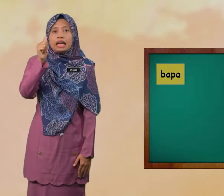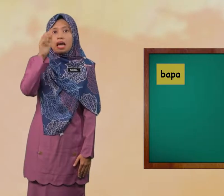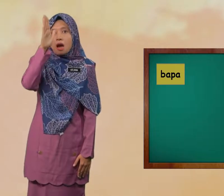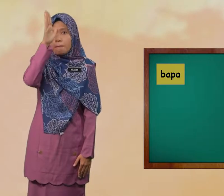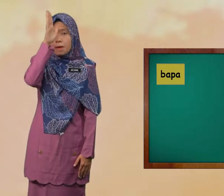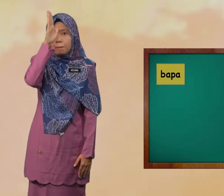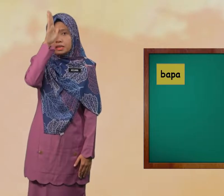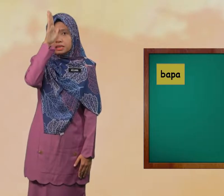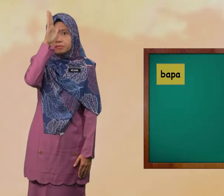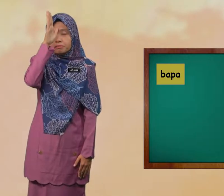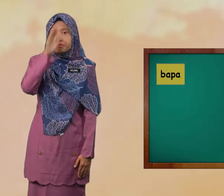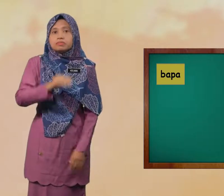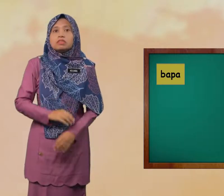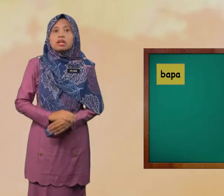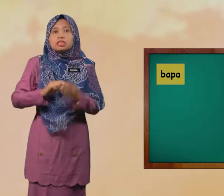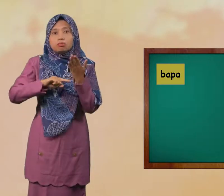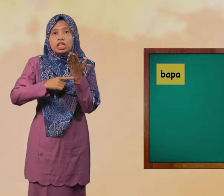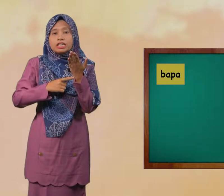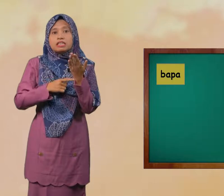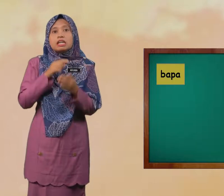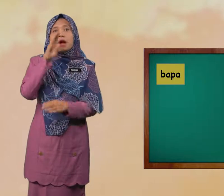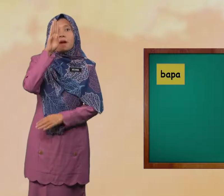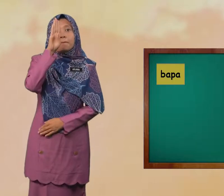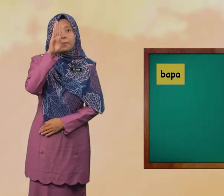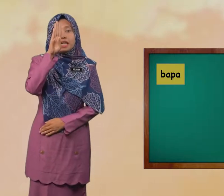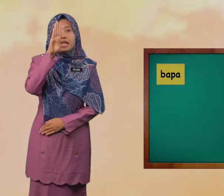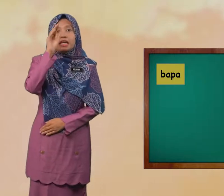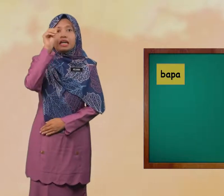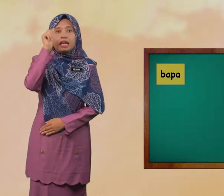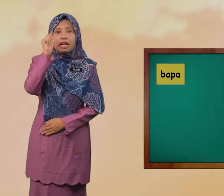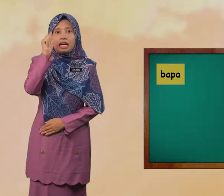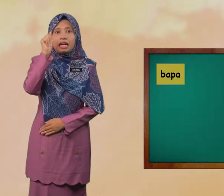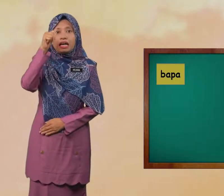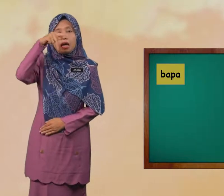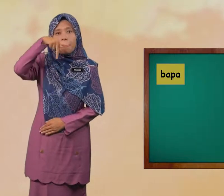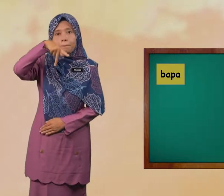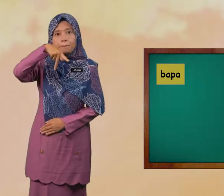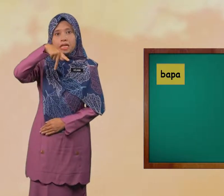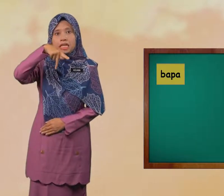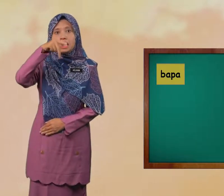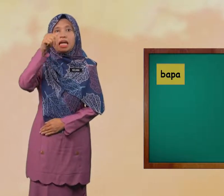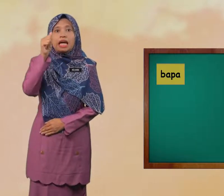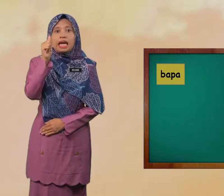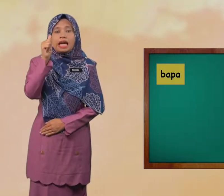Bapa Semula B B A P A